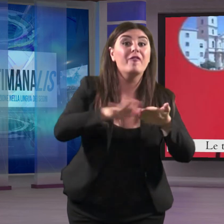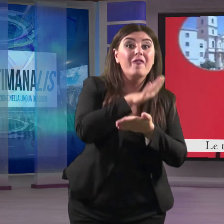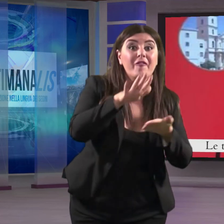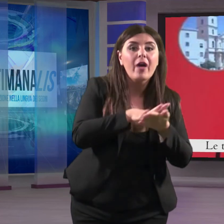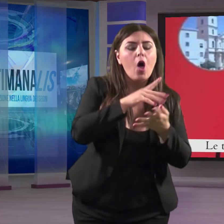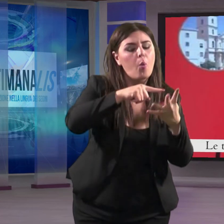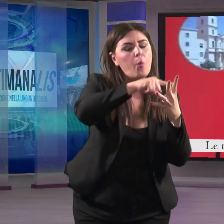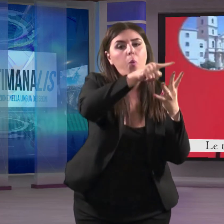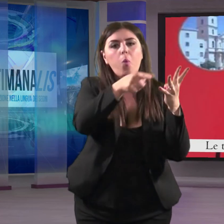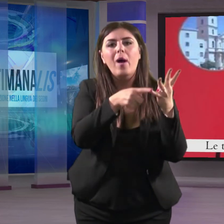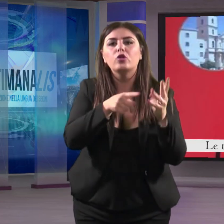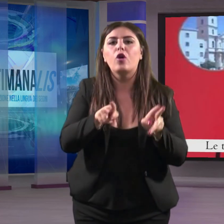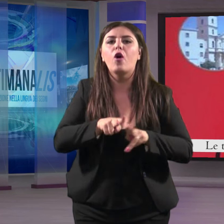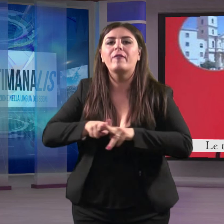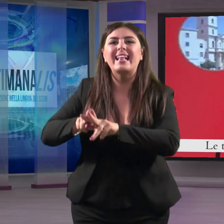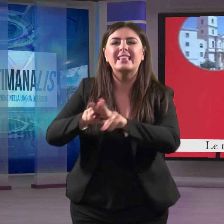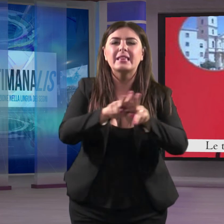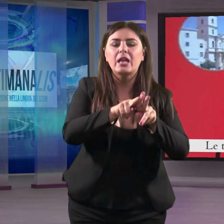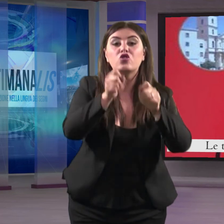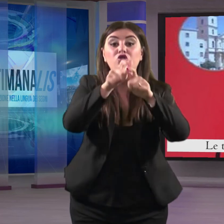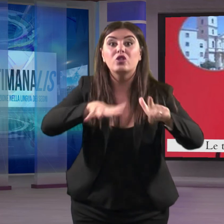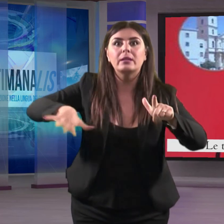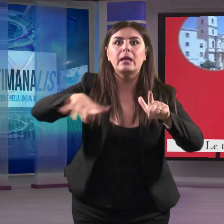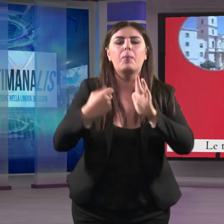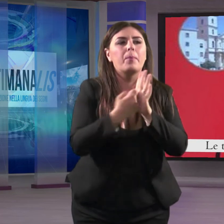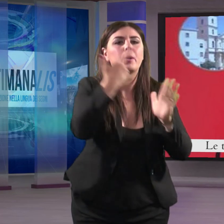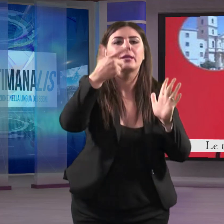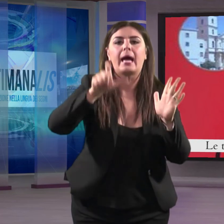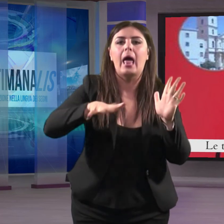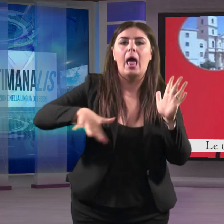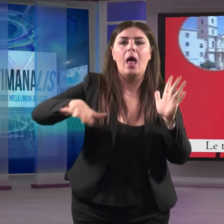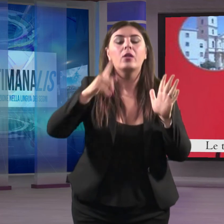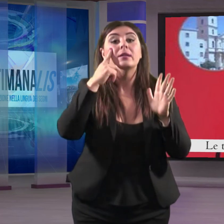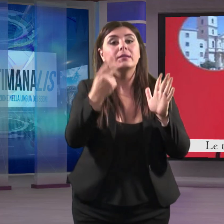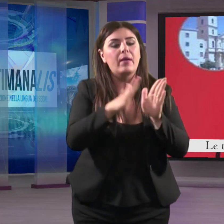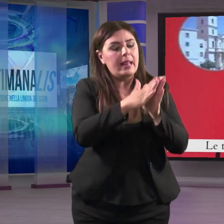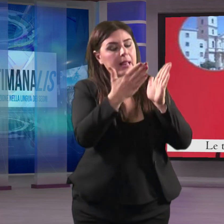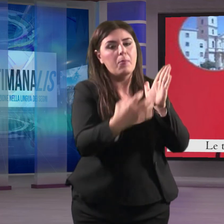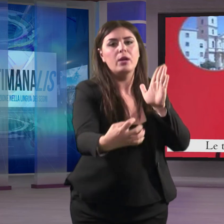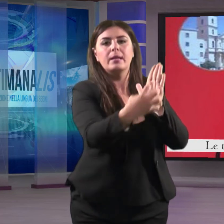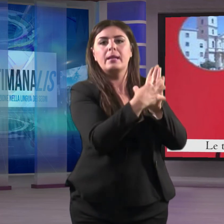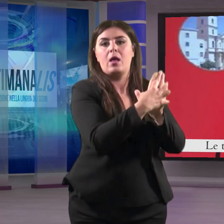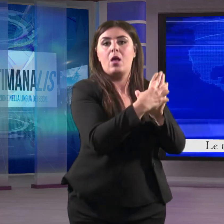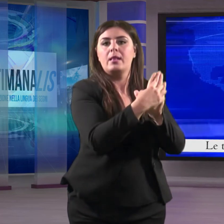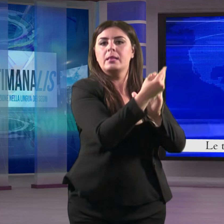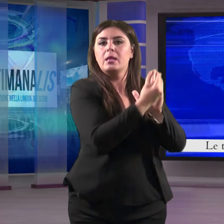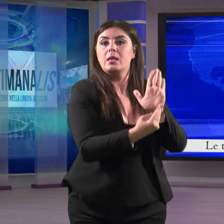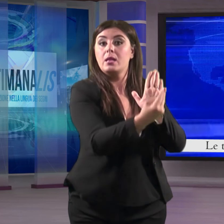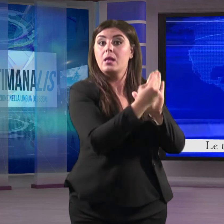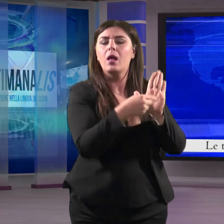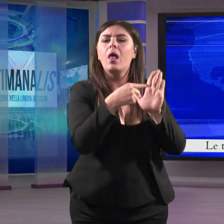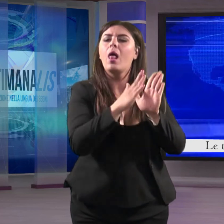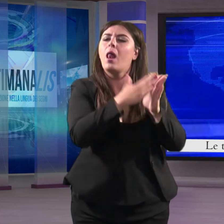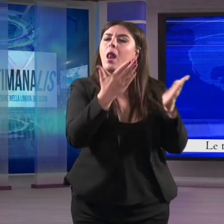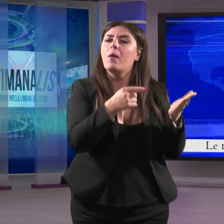delle quattro confraternite cittadine raffigurate proprio sulla copertina. Nel volume sono